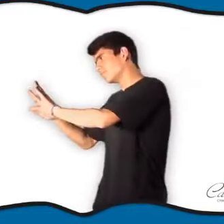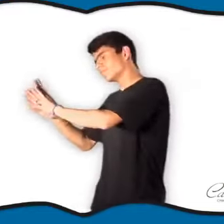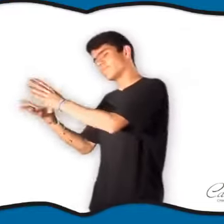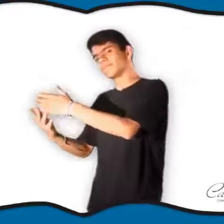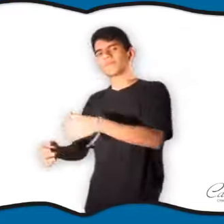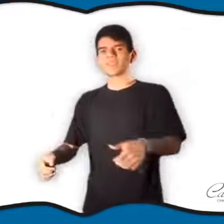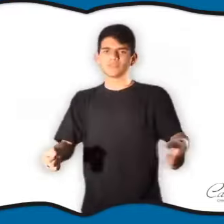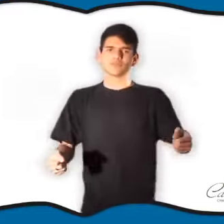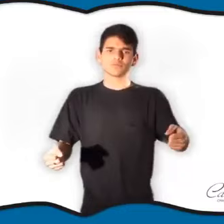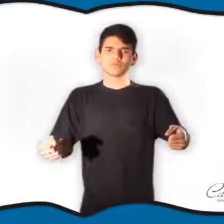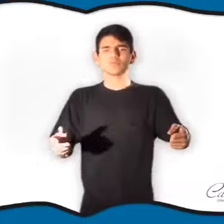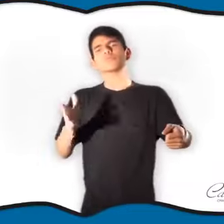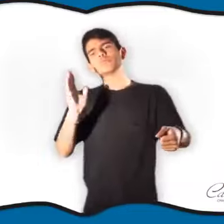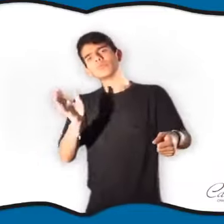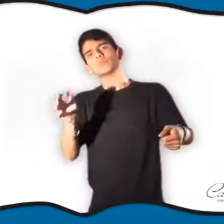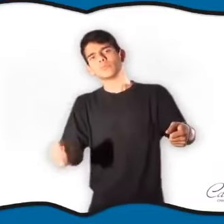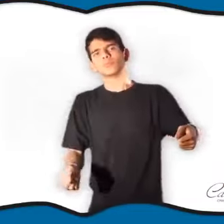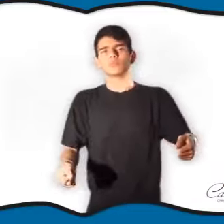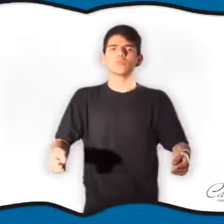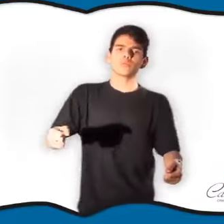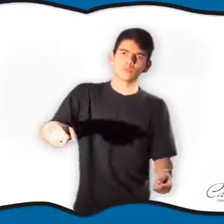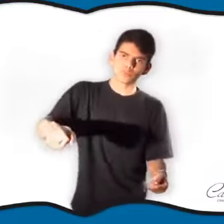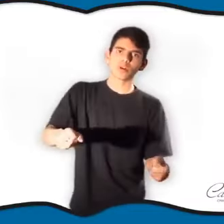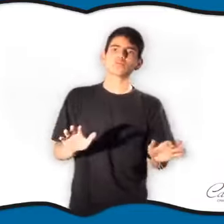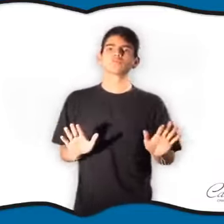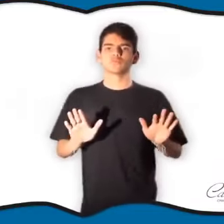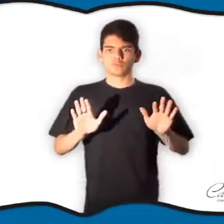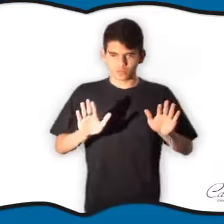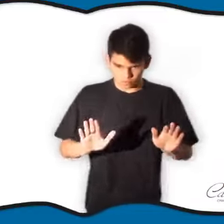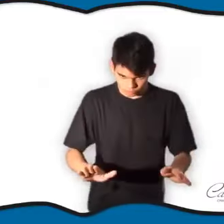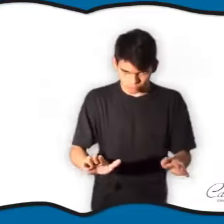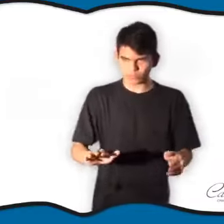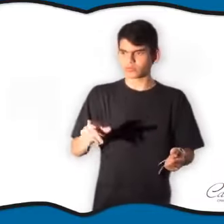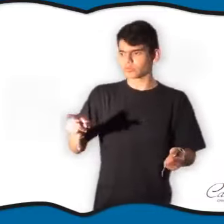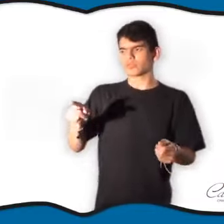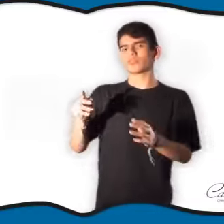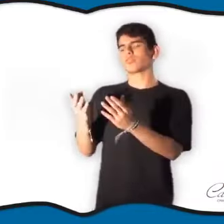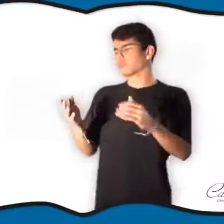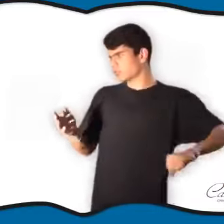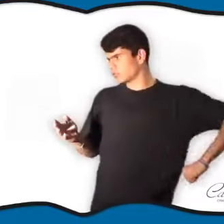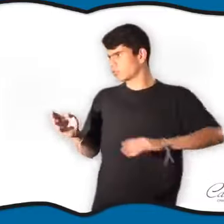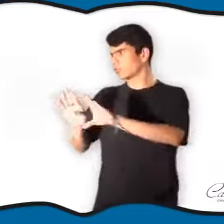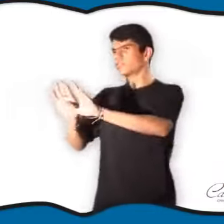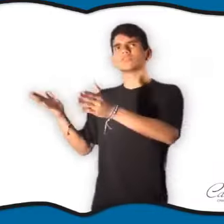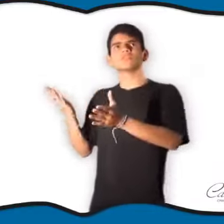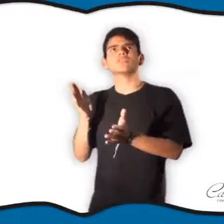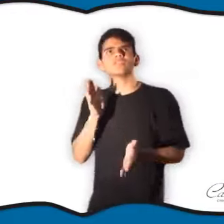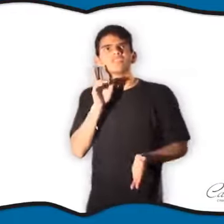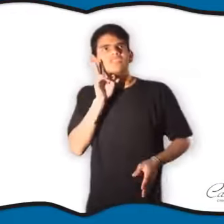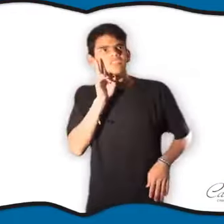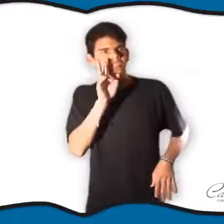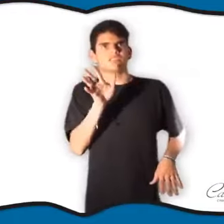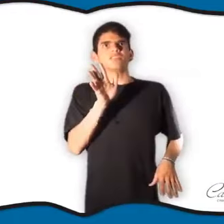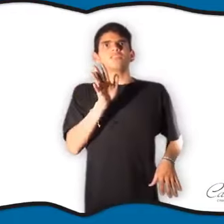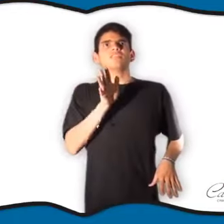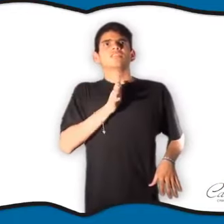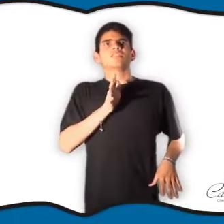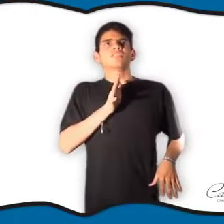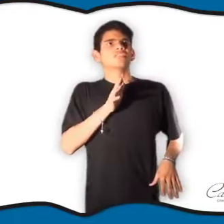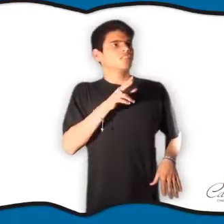cuando veían venir un colectivo sin chofer. El colectivo se detuvo, pero la gente, nuevamente,